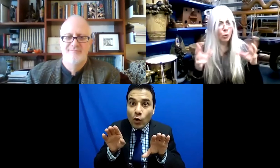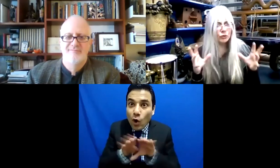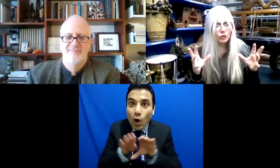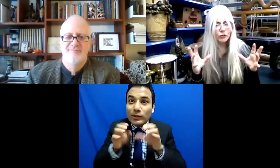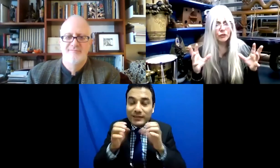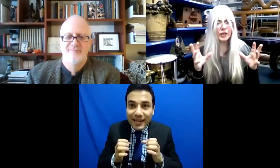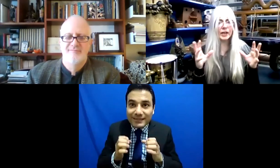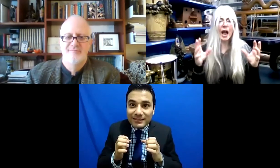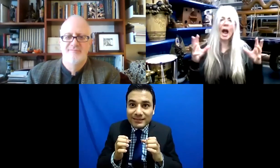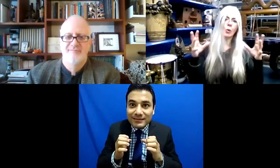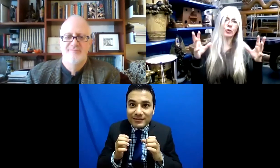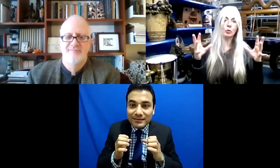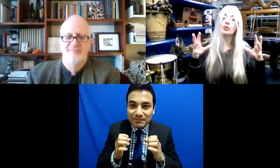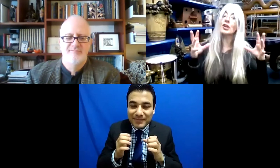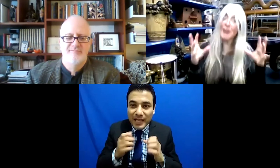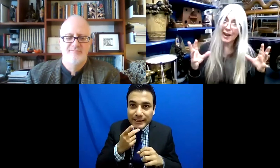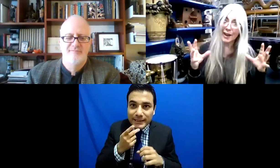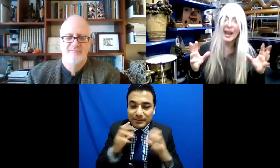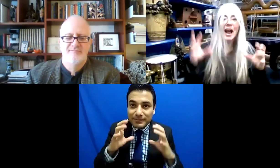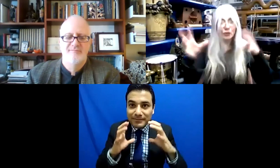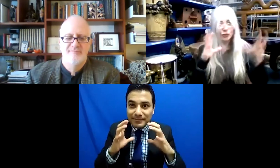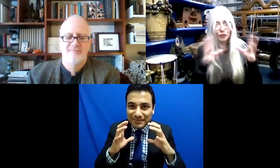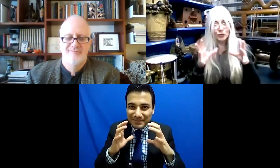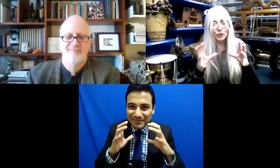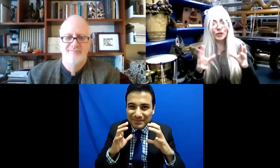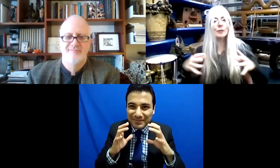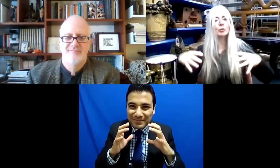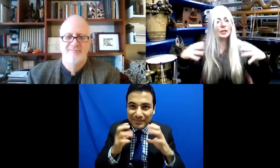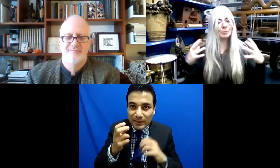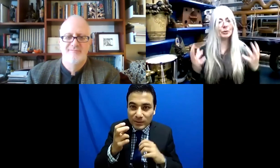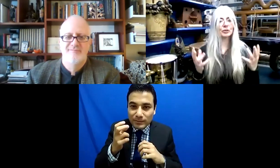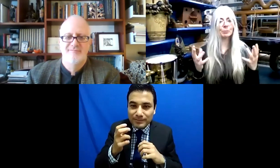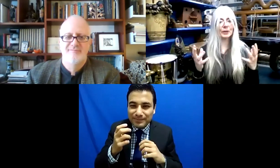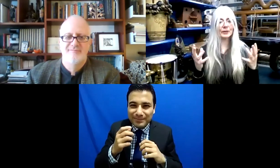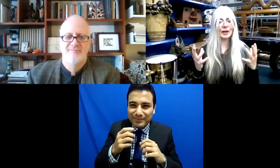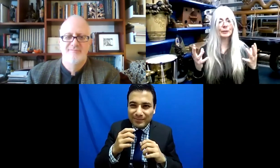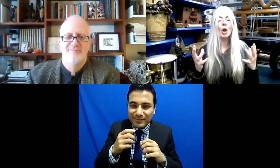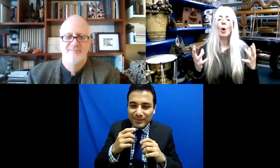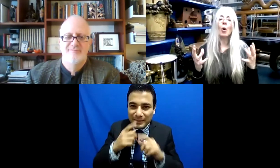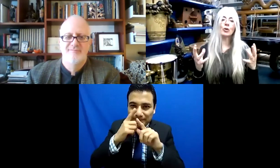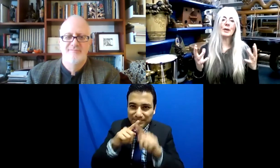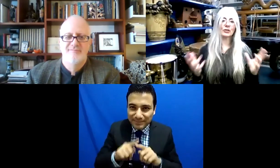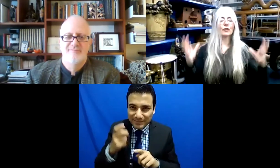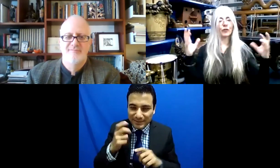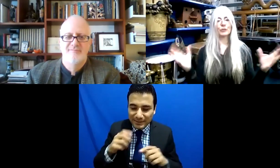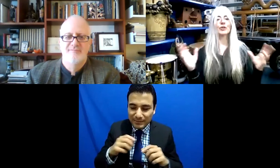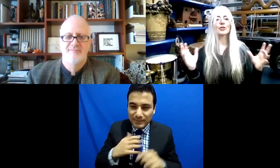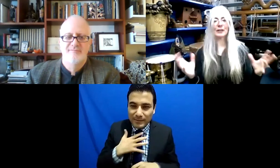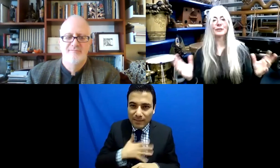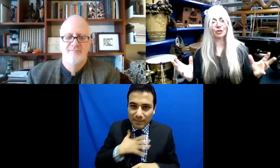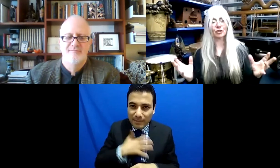¿cómo estás tú? ¿Y cuál fue la diferencia? ¿Cómo estás tú hoy? Y así. Y así vas